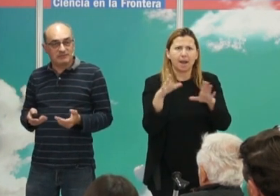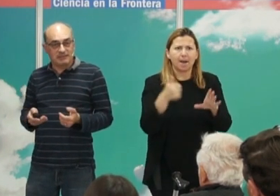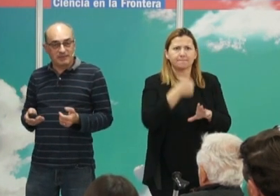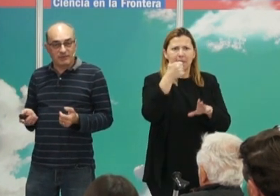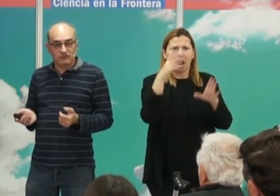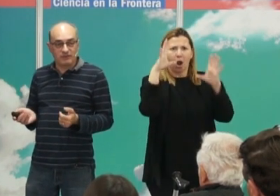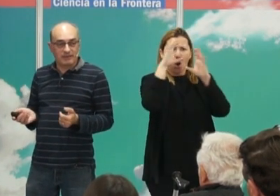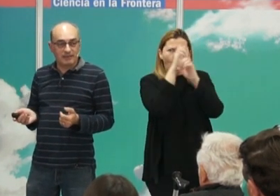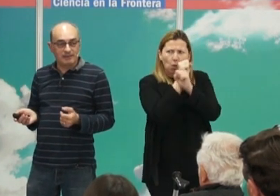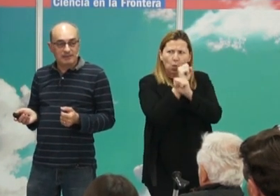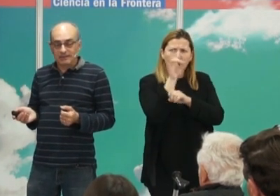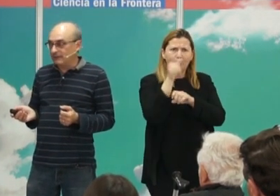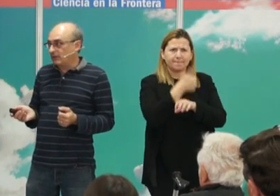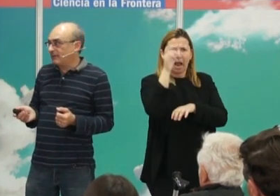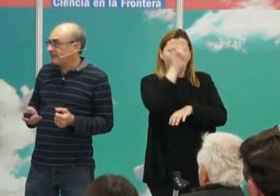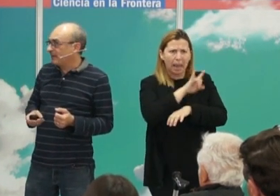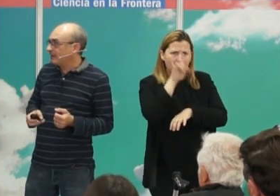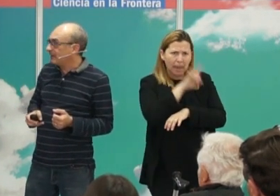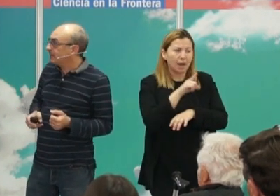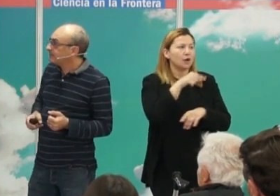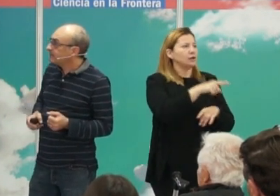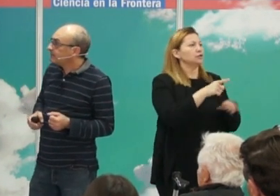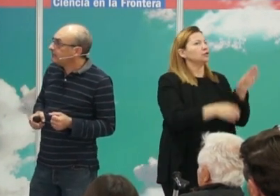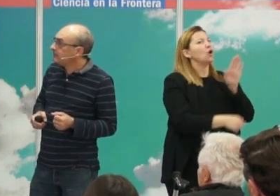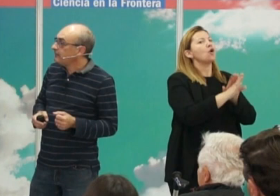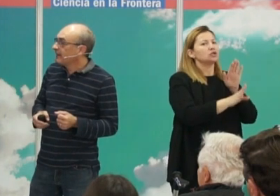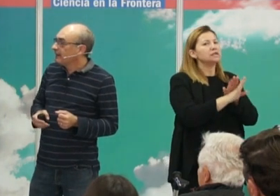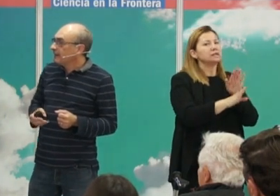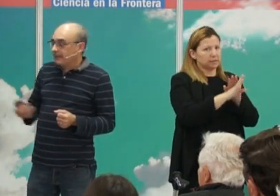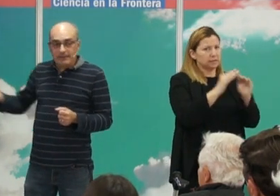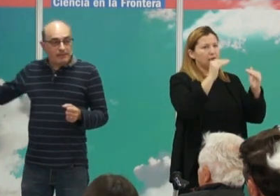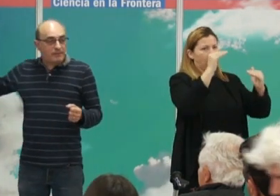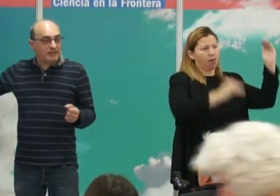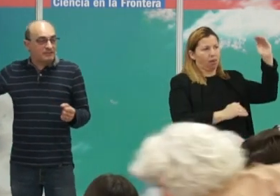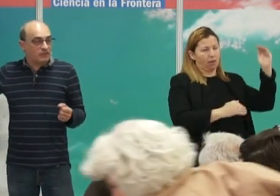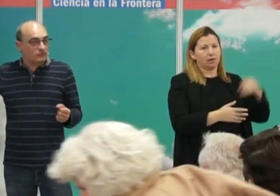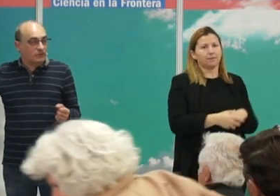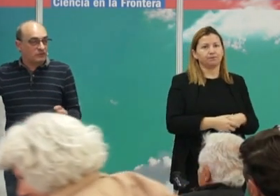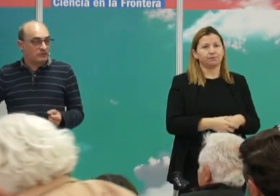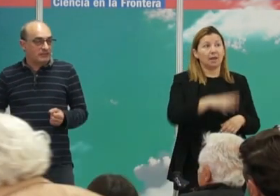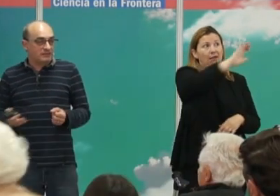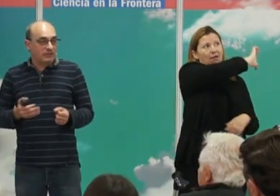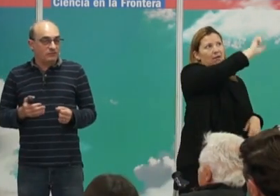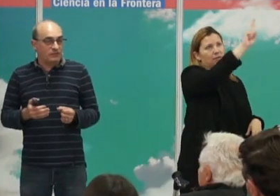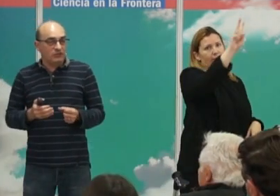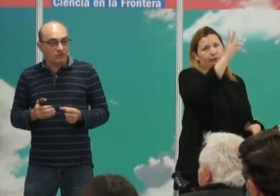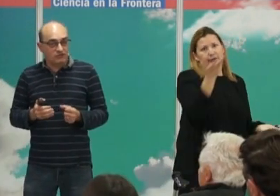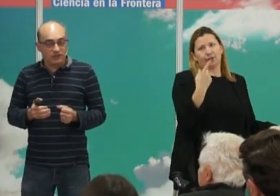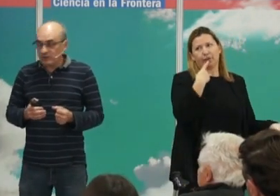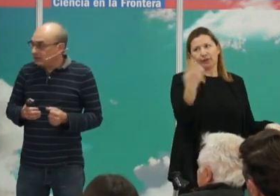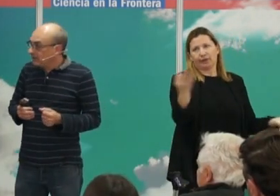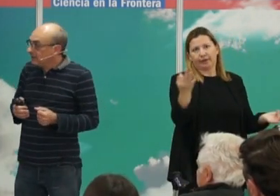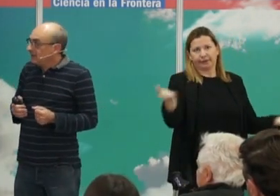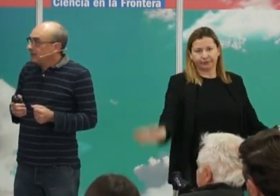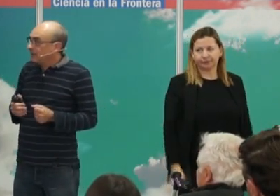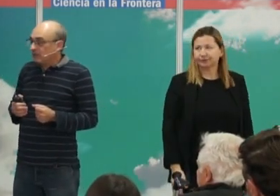estratificación social que todavía se mantiene y qué decir de Estados Unidos Estados Unidos es